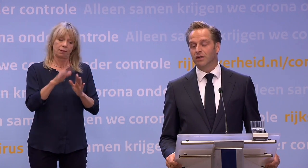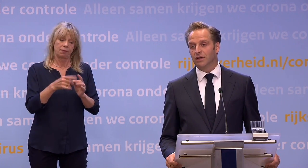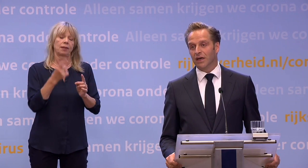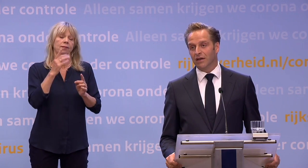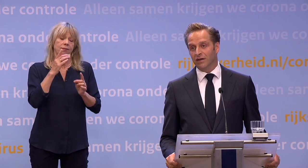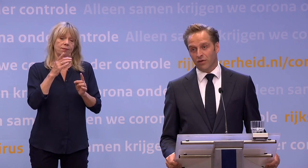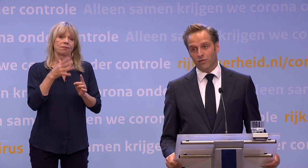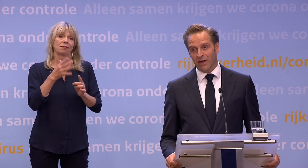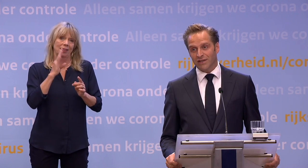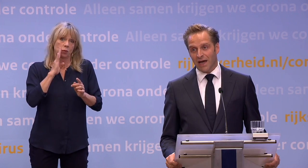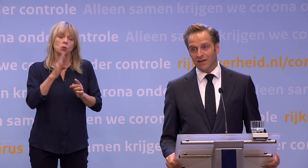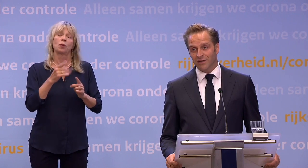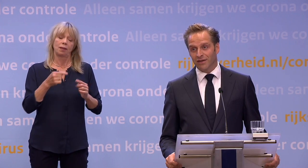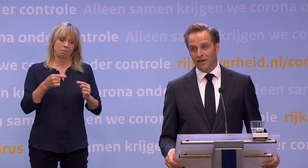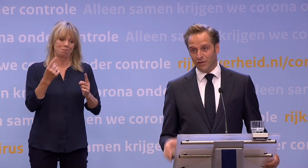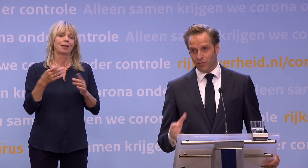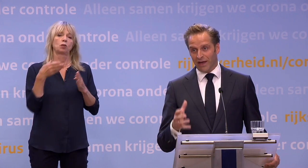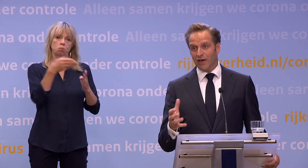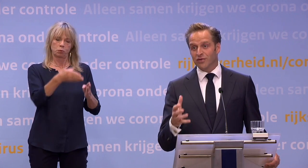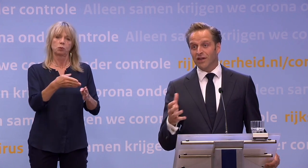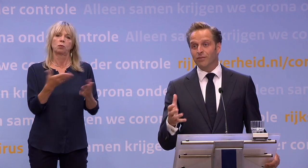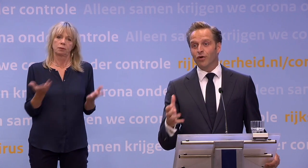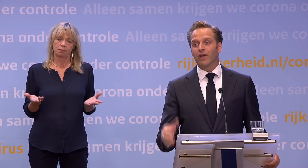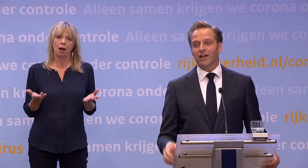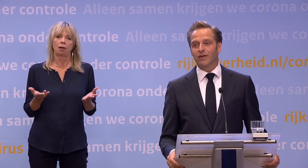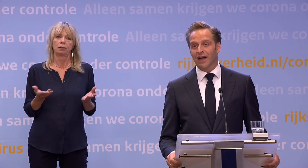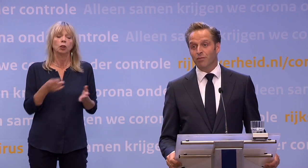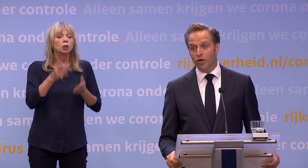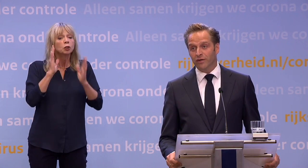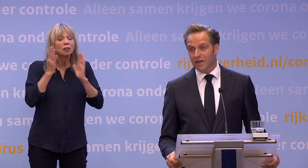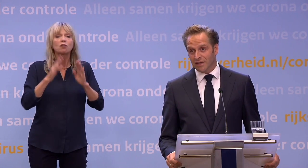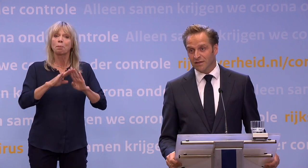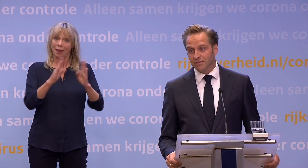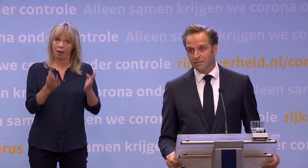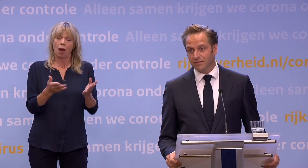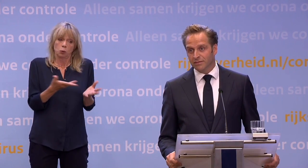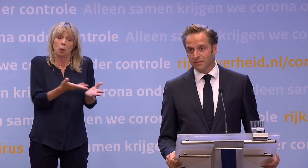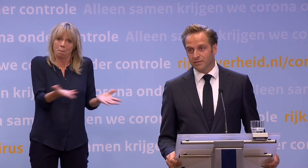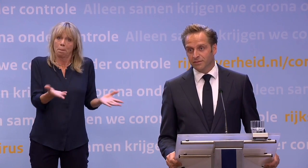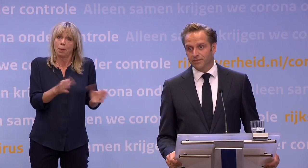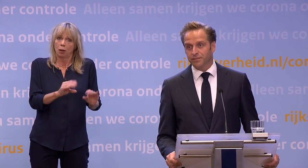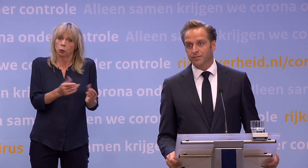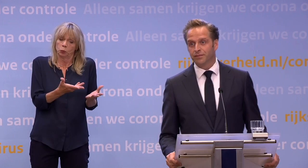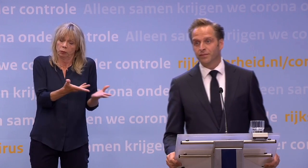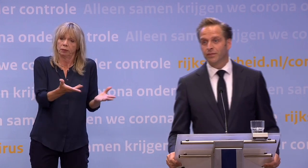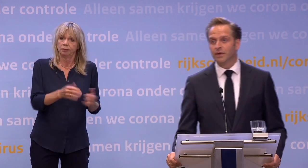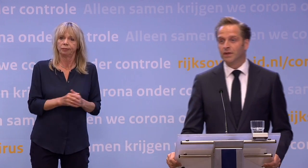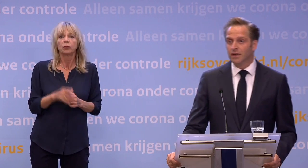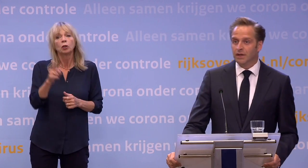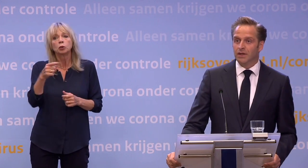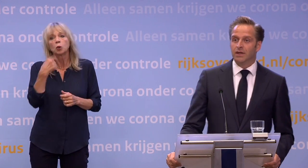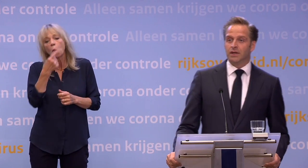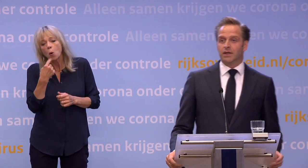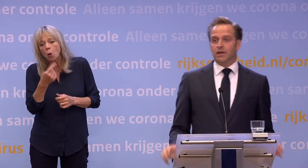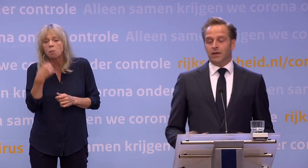mogelijk. En het is ook wel echt zaak dat verpleeghuizen die ruimte ook wel echt weer gaan benutten die er is. Dus iedereen kan zijn opa of zijn oma,